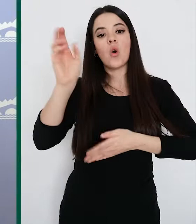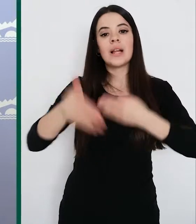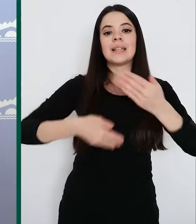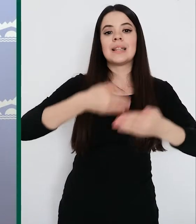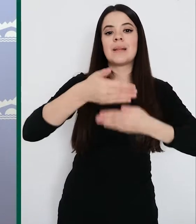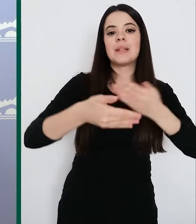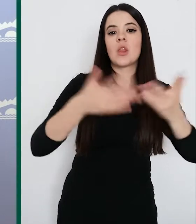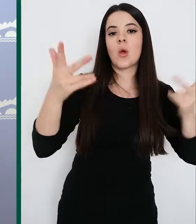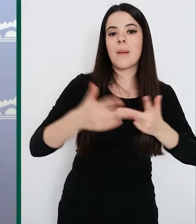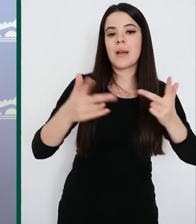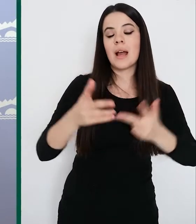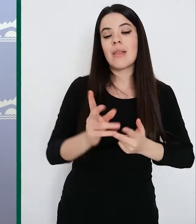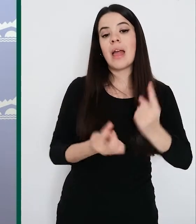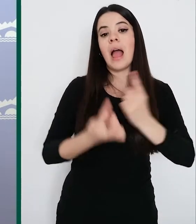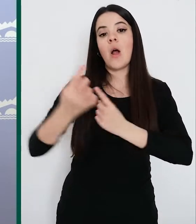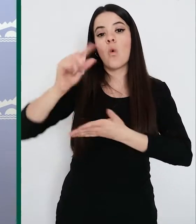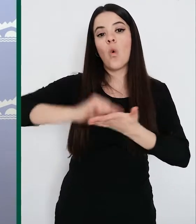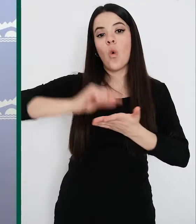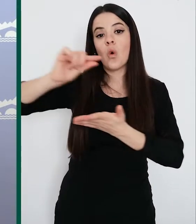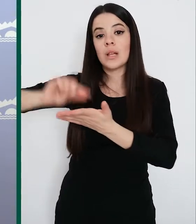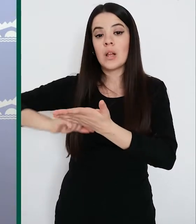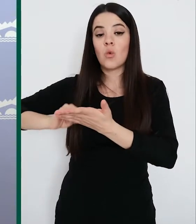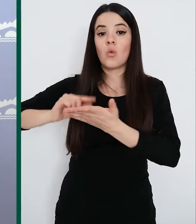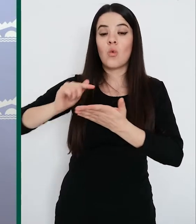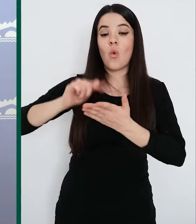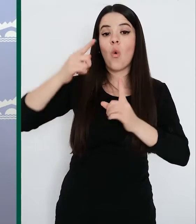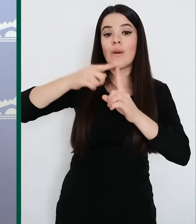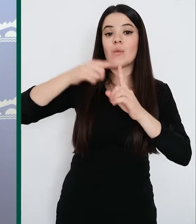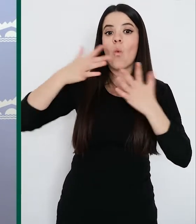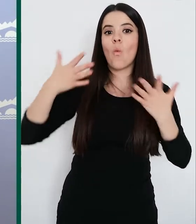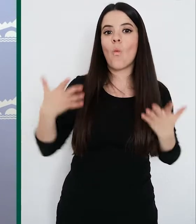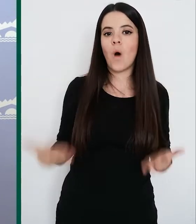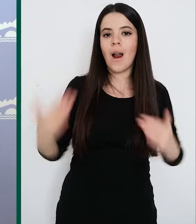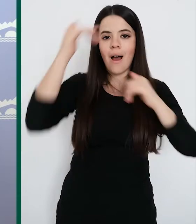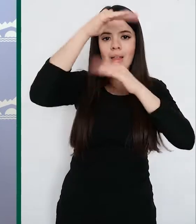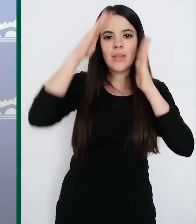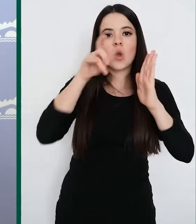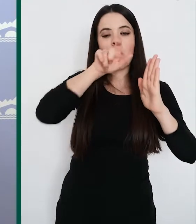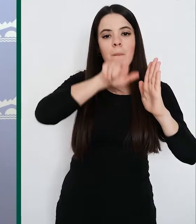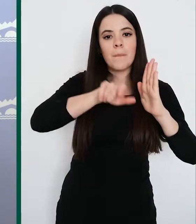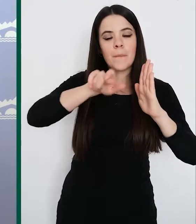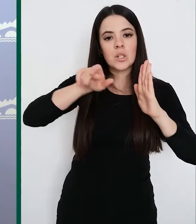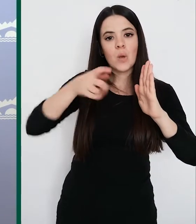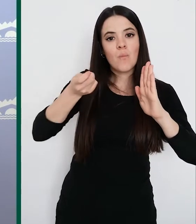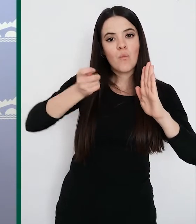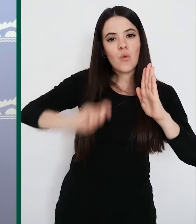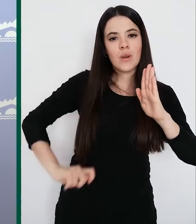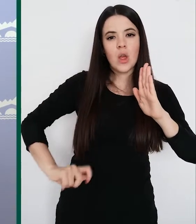en este caso de diversos contratos, cuyo fin es el de reforzar la atención de personal cualificado a los residentes de los centros